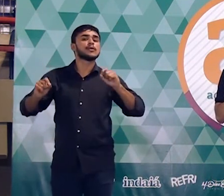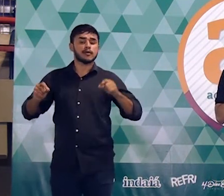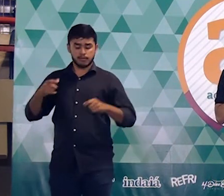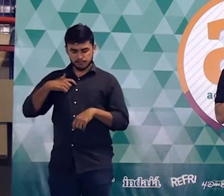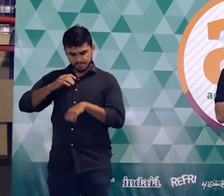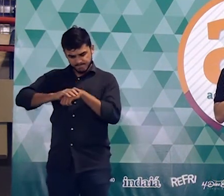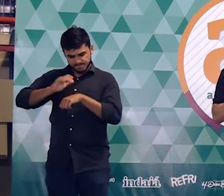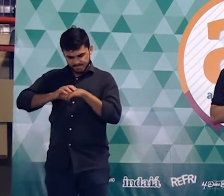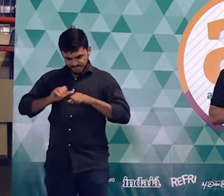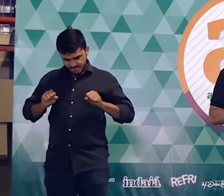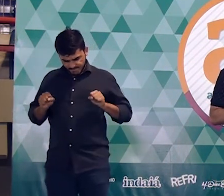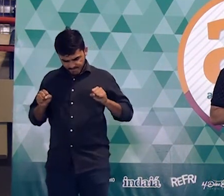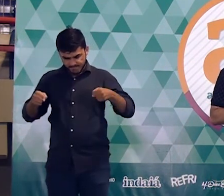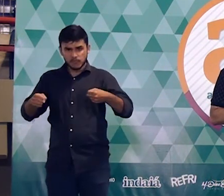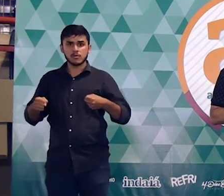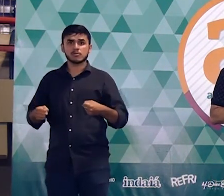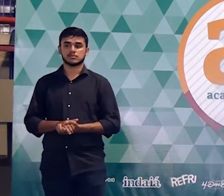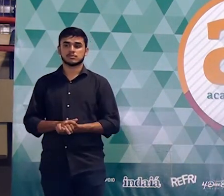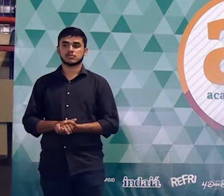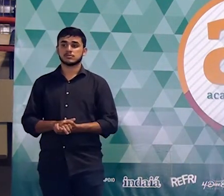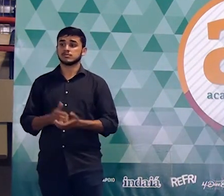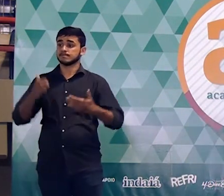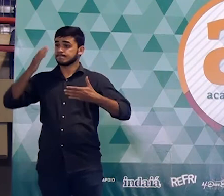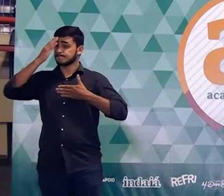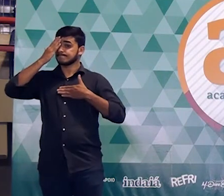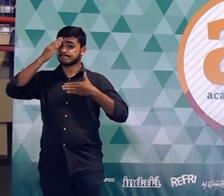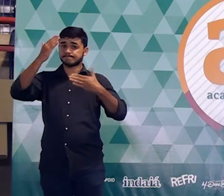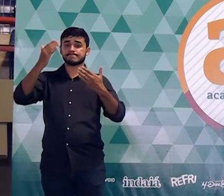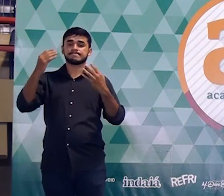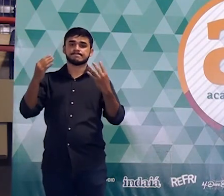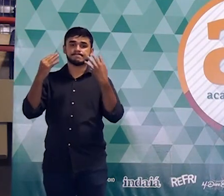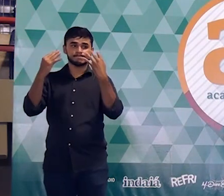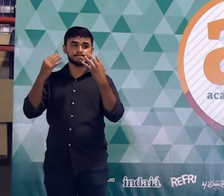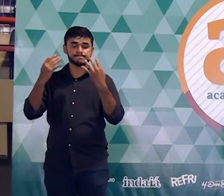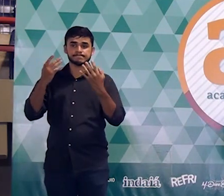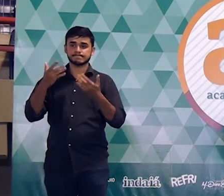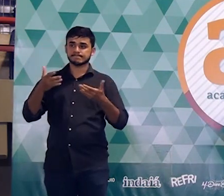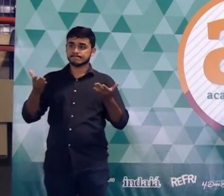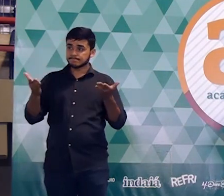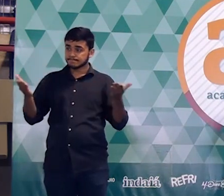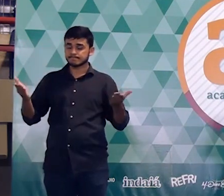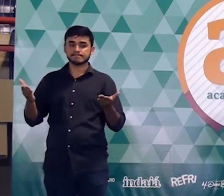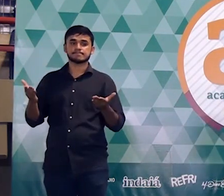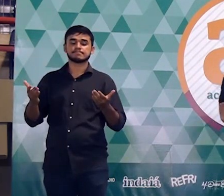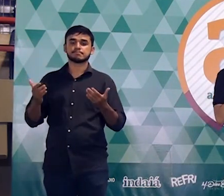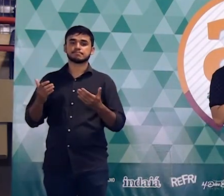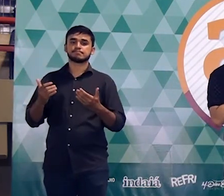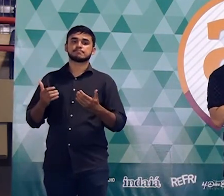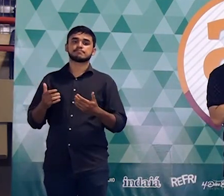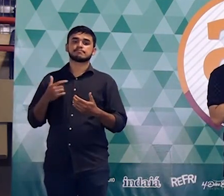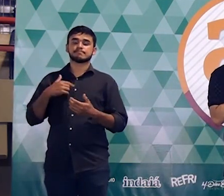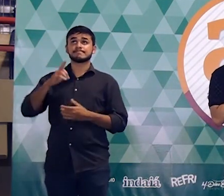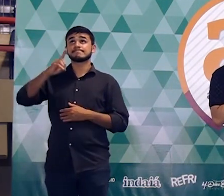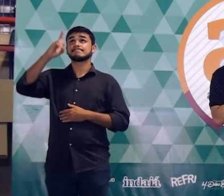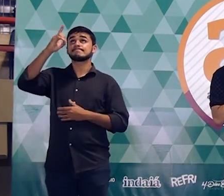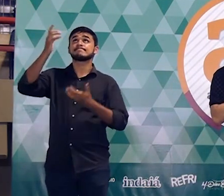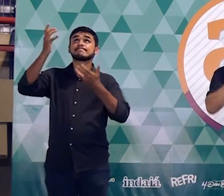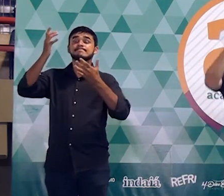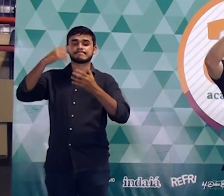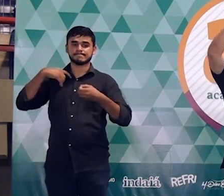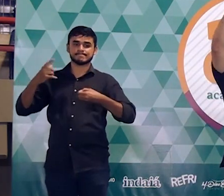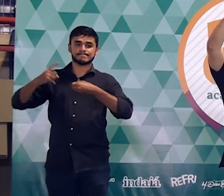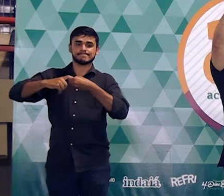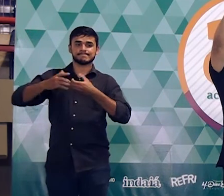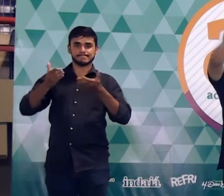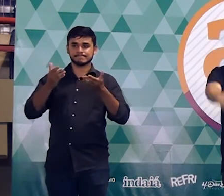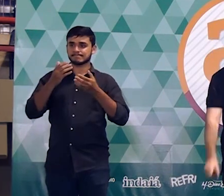exatamente a força de vontade muito obrigado pela paciência muito obrigado pela atenção e se Deus quiser depois a gente volta